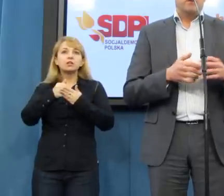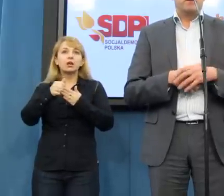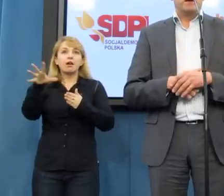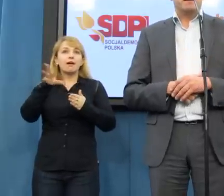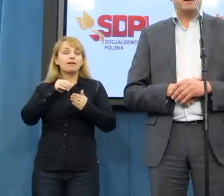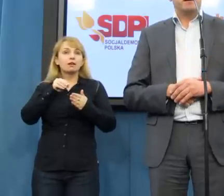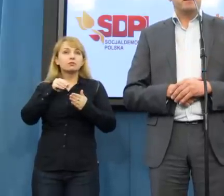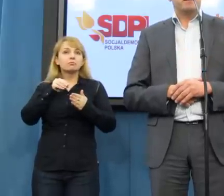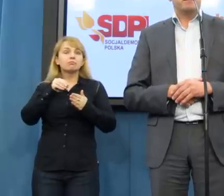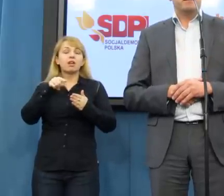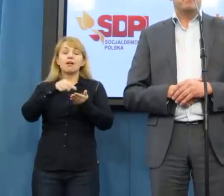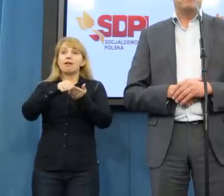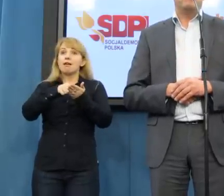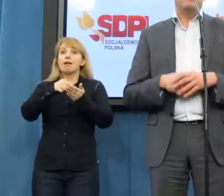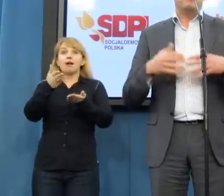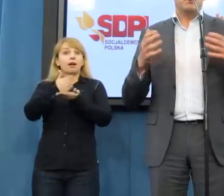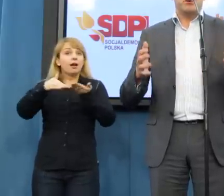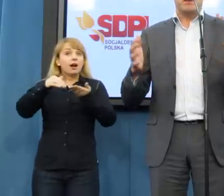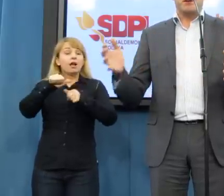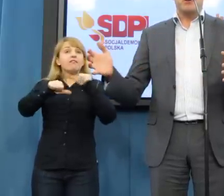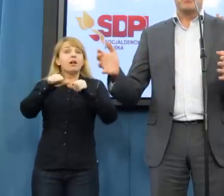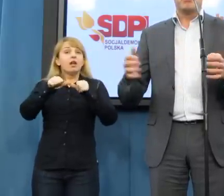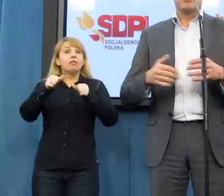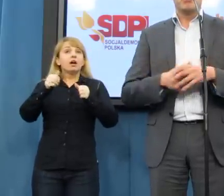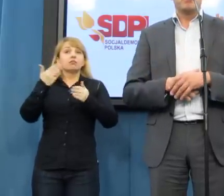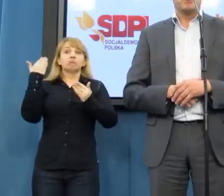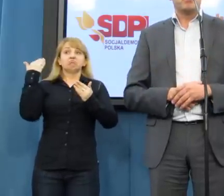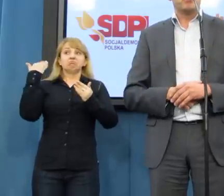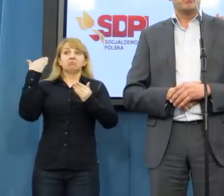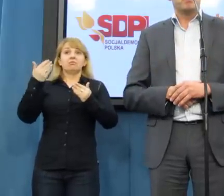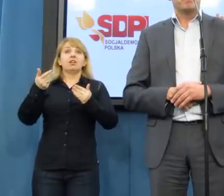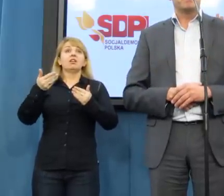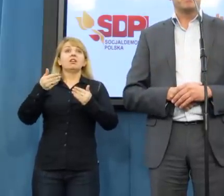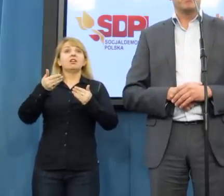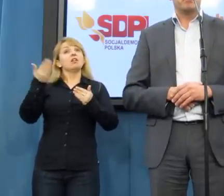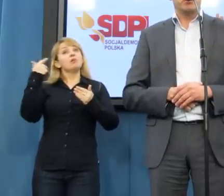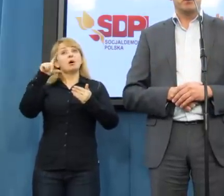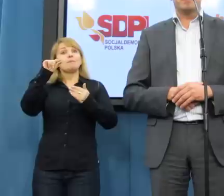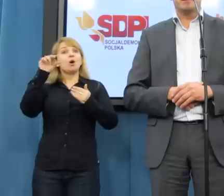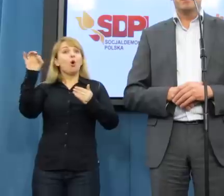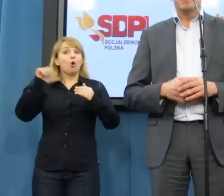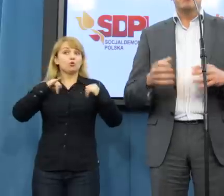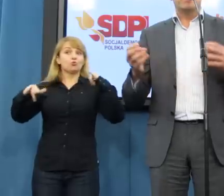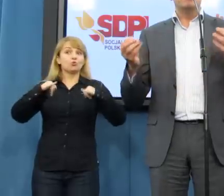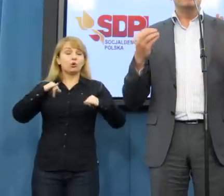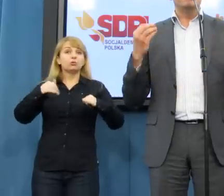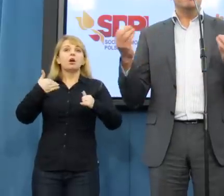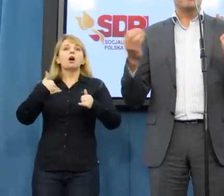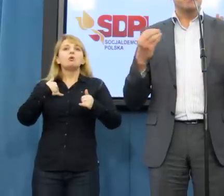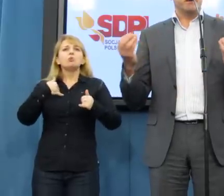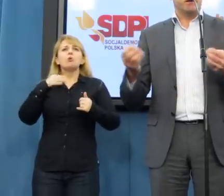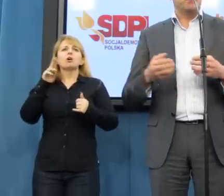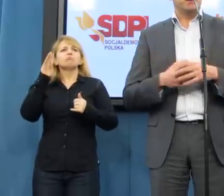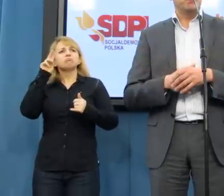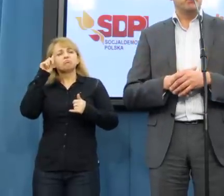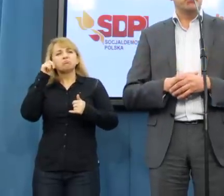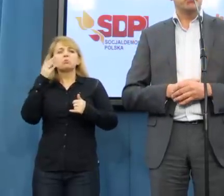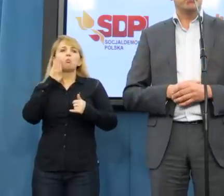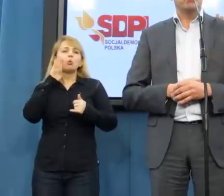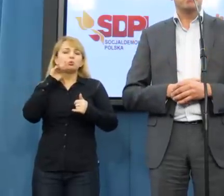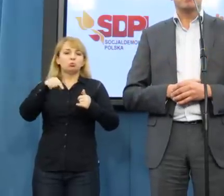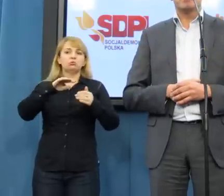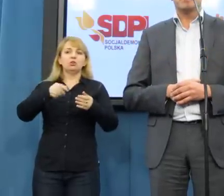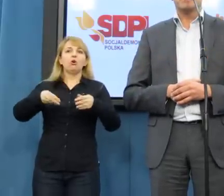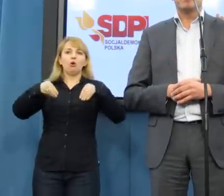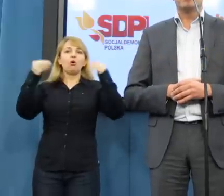w latach poprzedzających rządy Platformy Obywatelskiej w Polsce była mniej więcej na takim samym